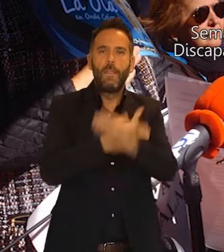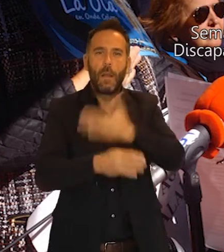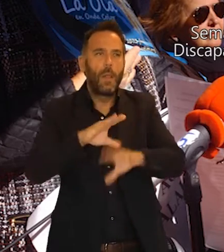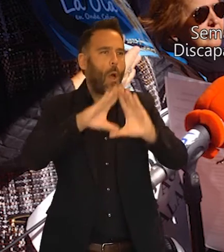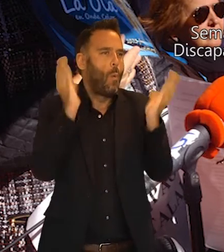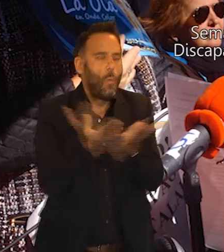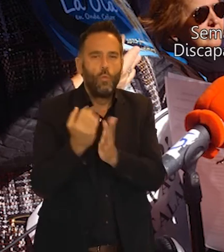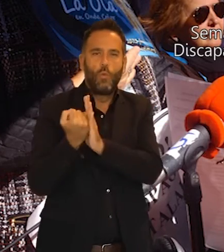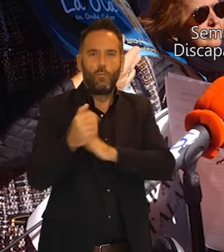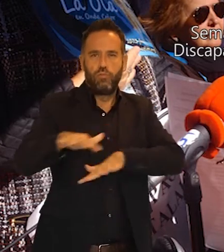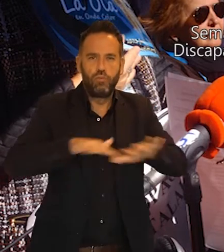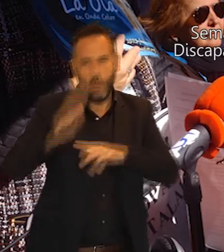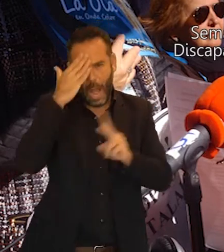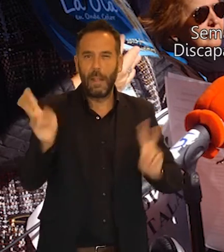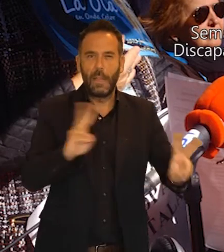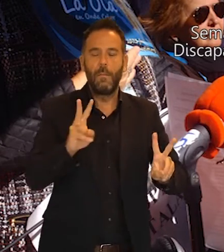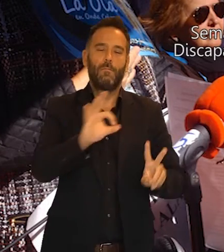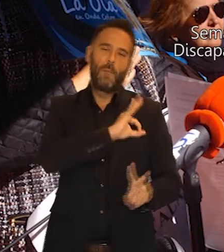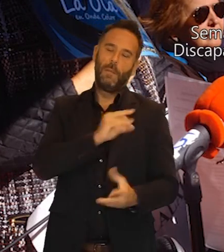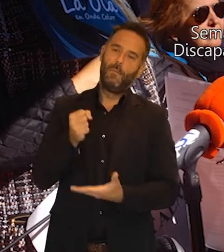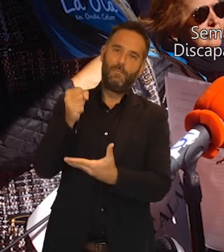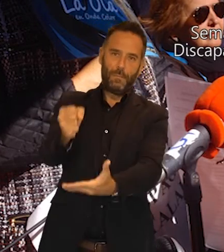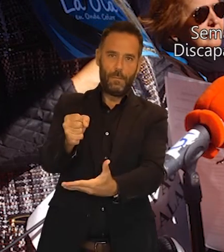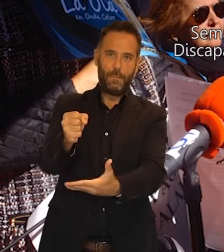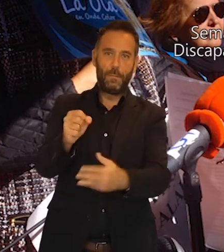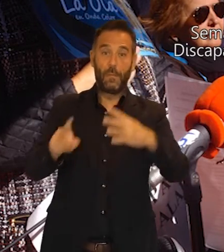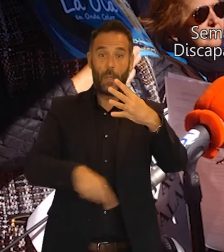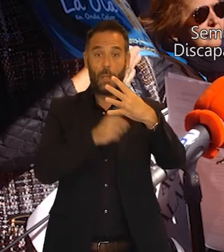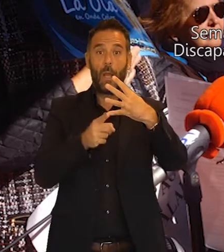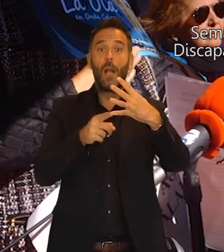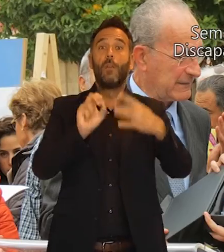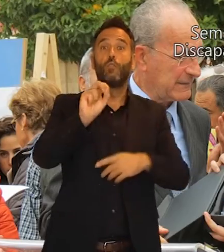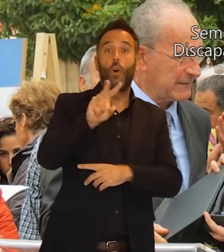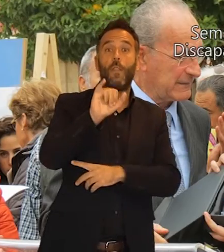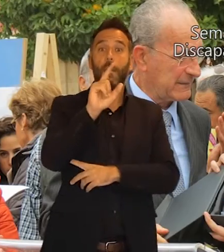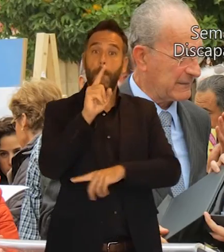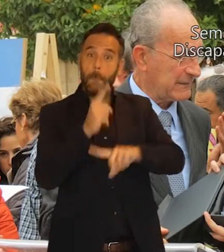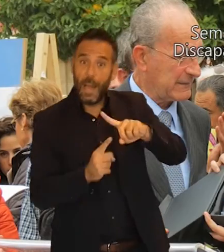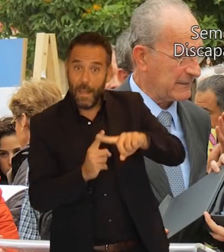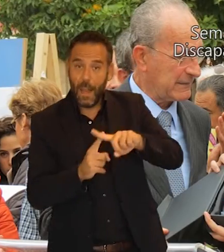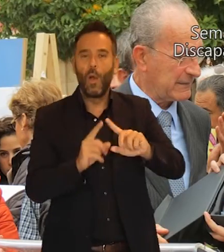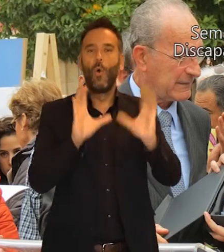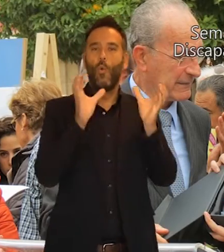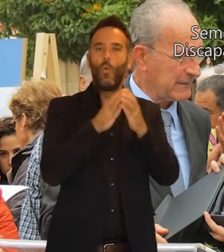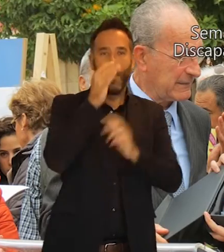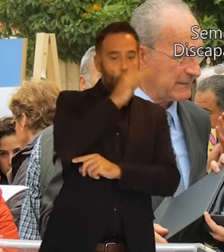cuarto se entregará un reconocimiento a una persona significativa en pro del mundo de la